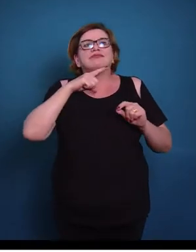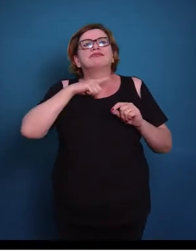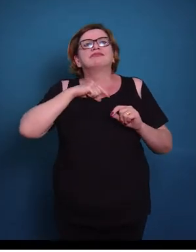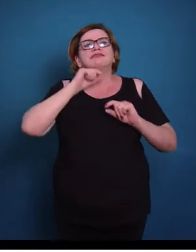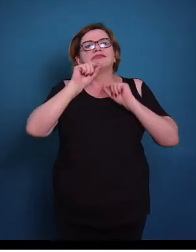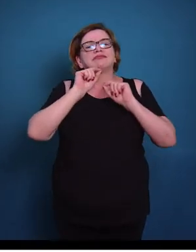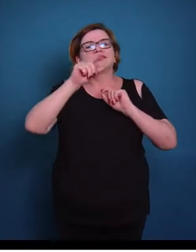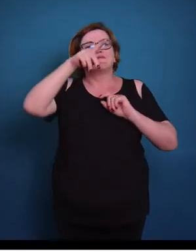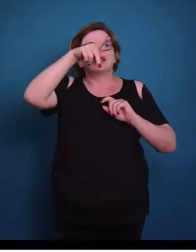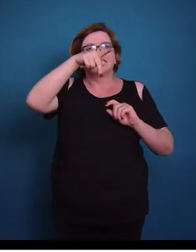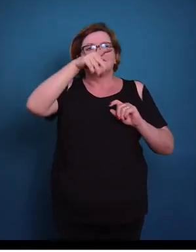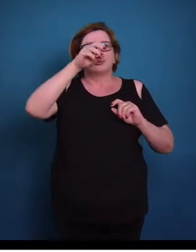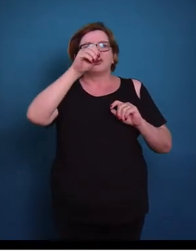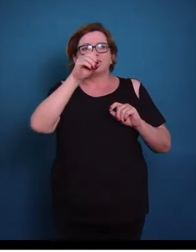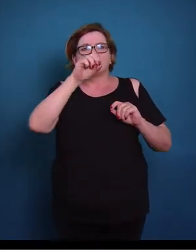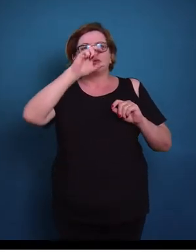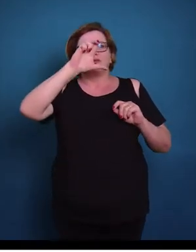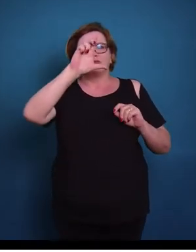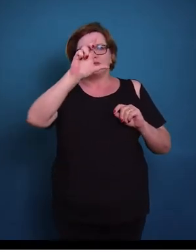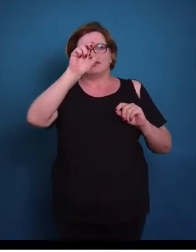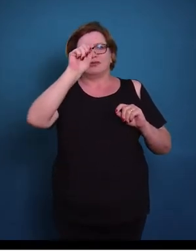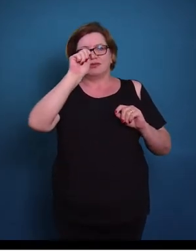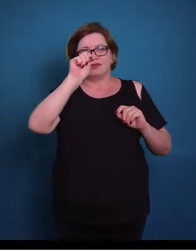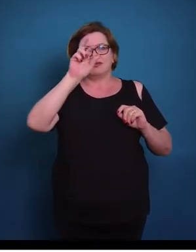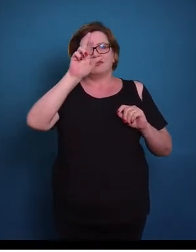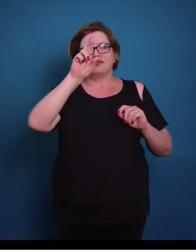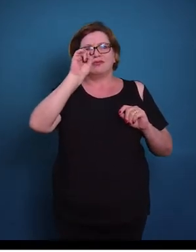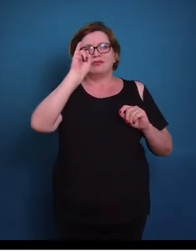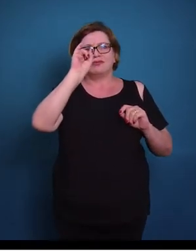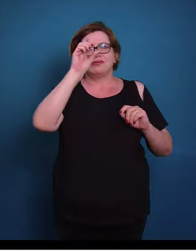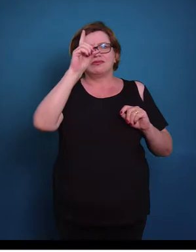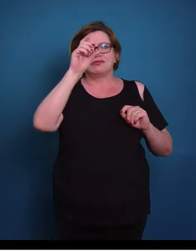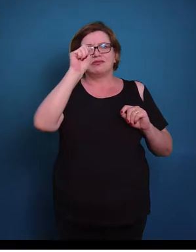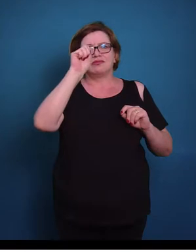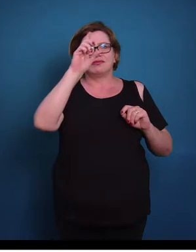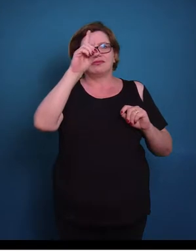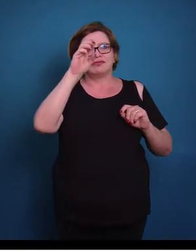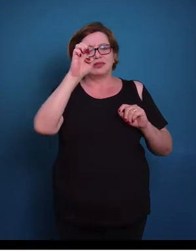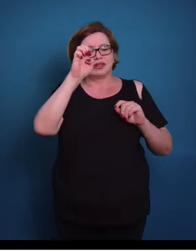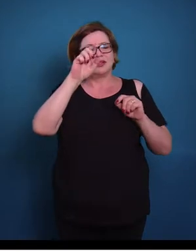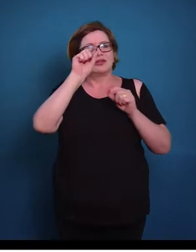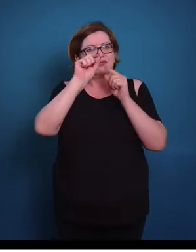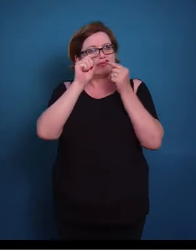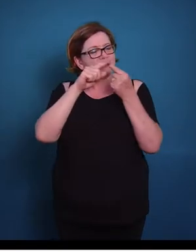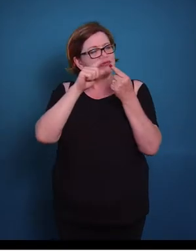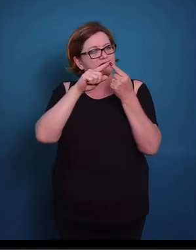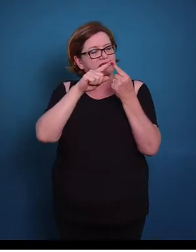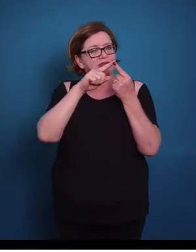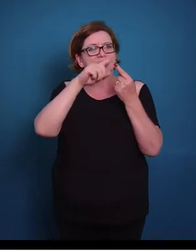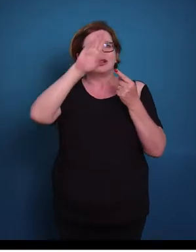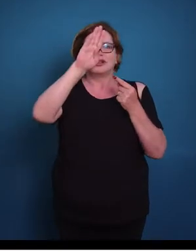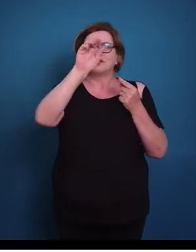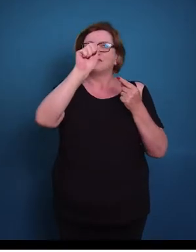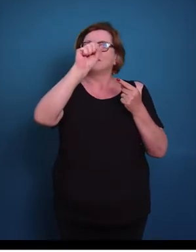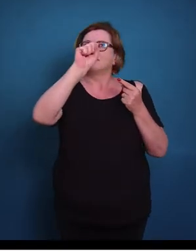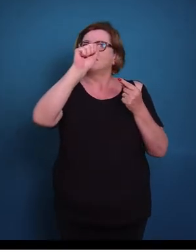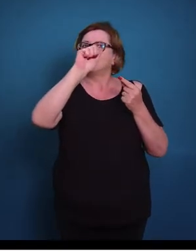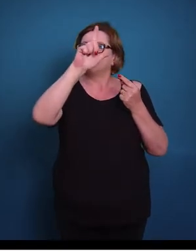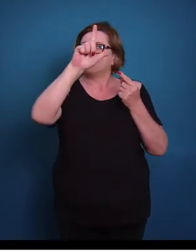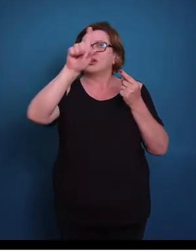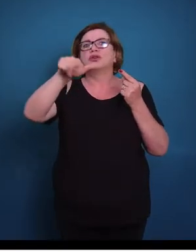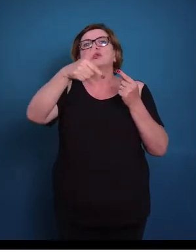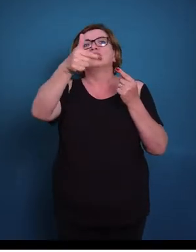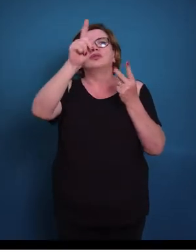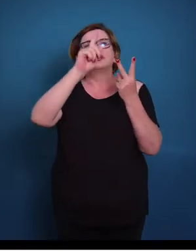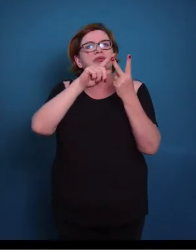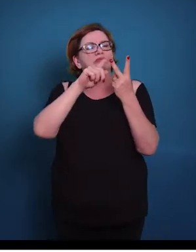Ou seja, nós temos a parte basal, o polo basal, que ele vai estar em contato, nesse caso aqui, com a lâmina basal. E nós também